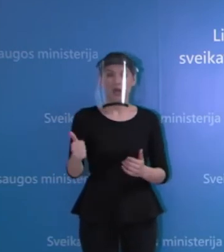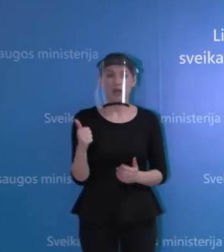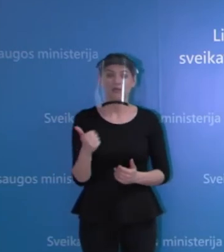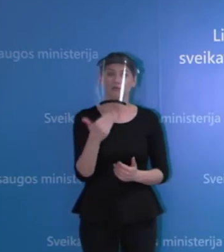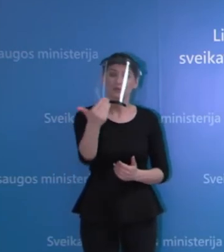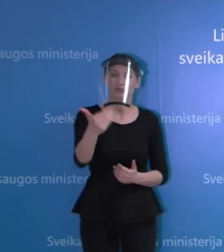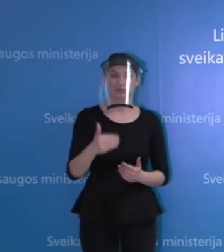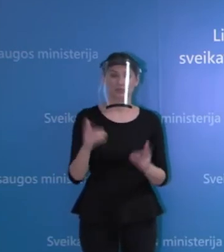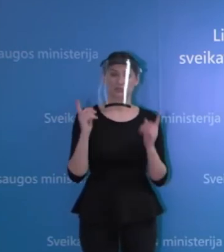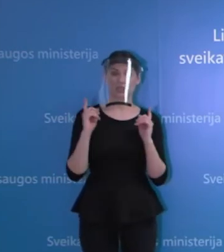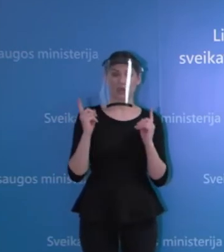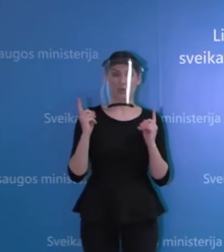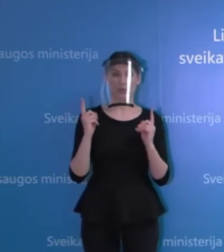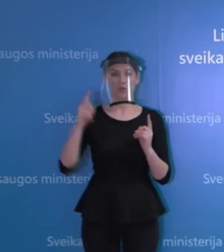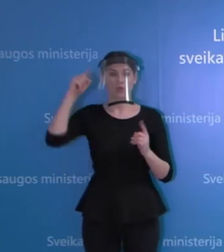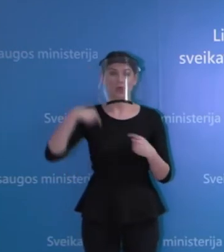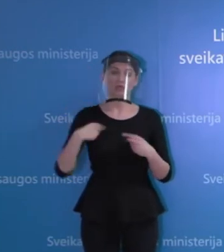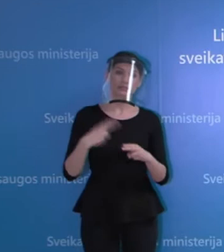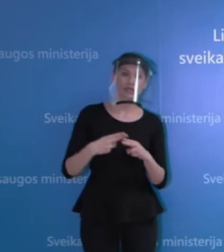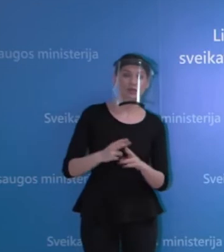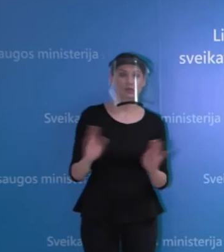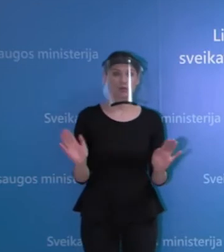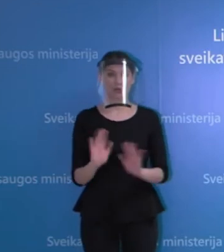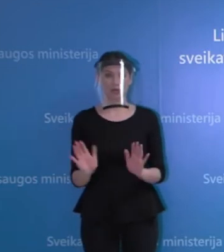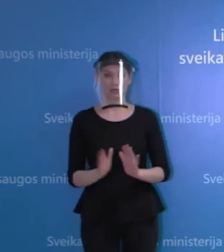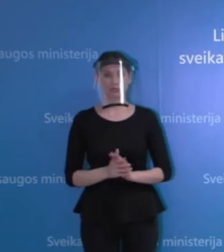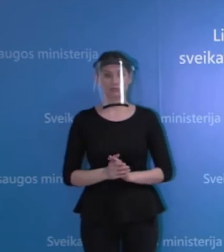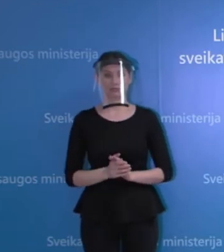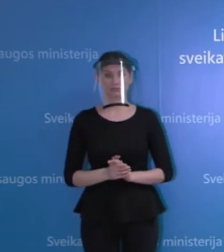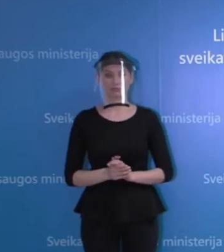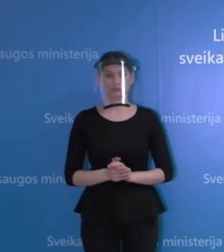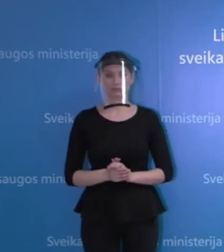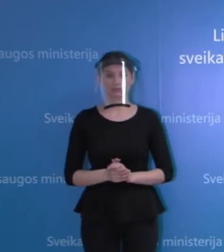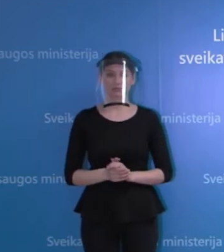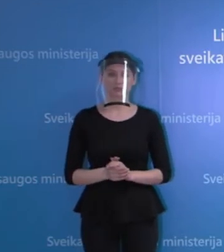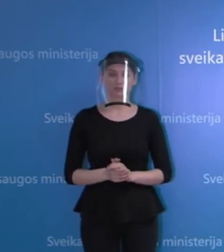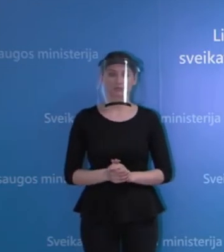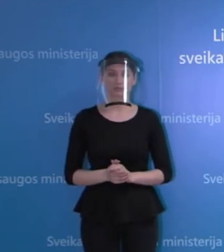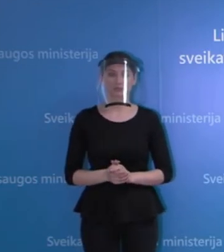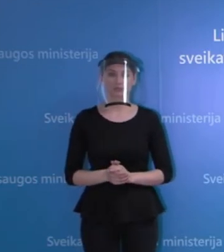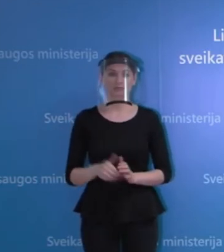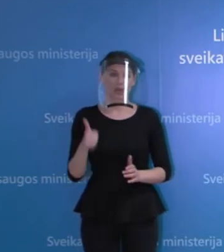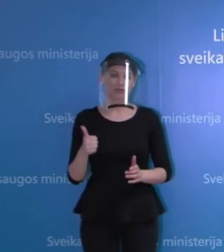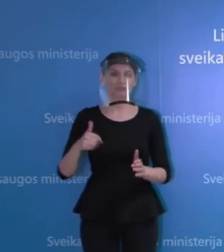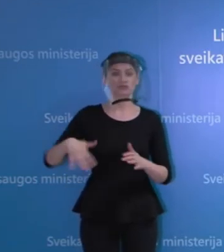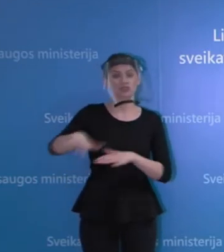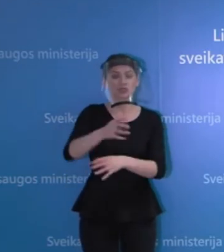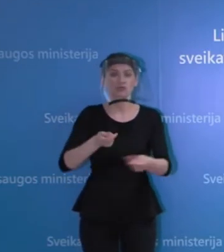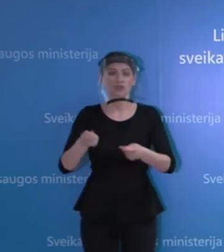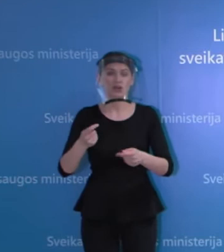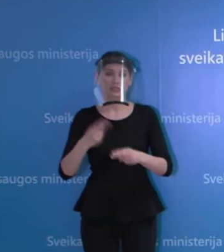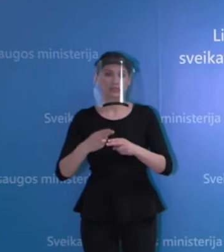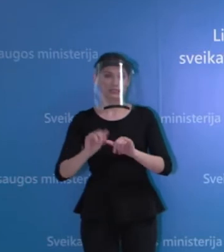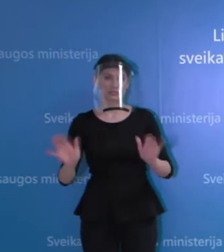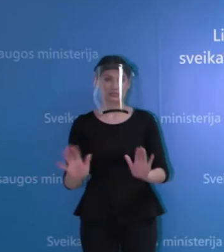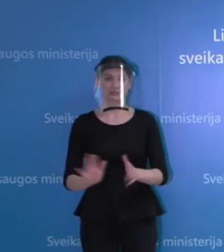labai žinoti savo situaciją ir vis tik tai tą situaciją suvaldyti. Kas galbūt dar jums